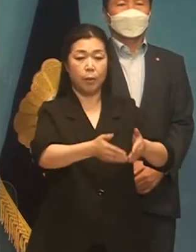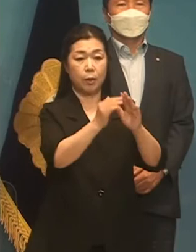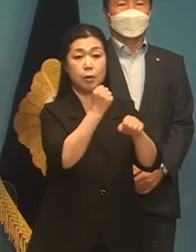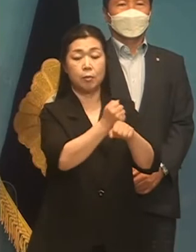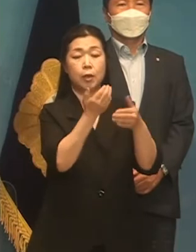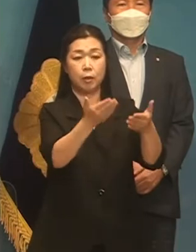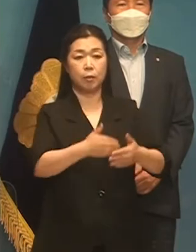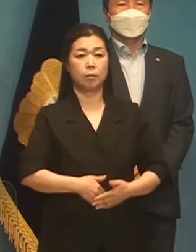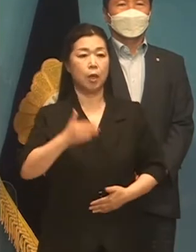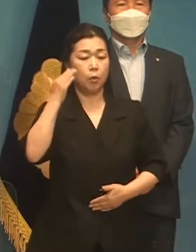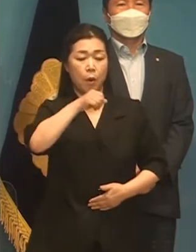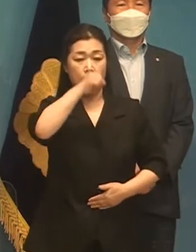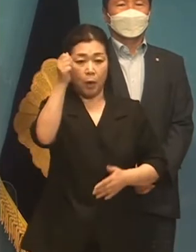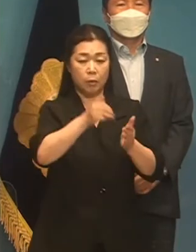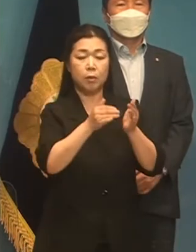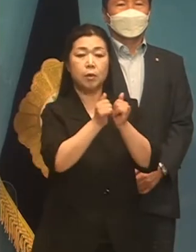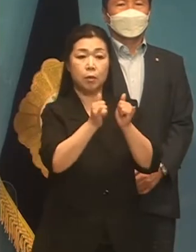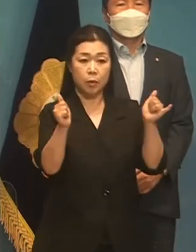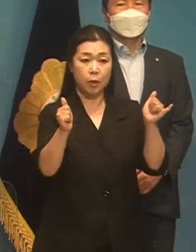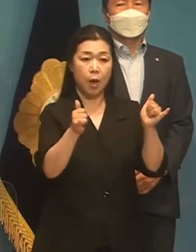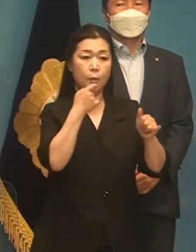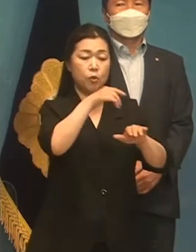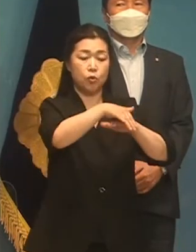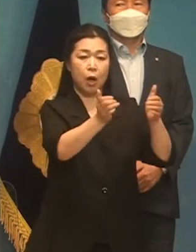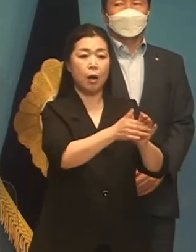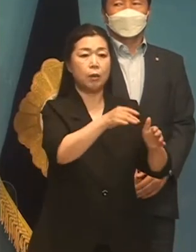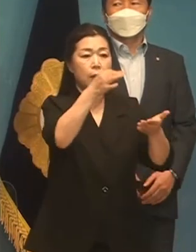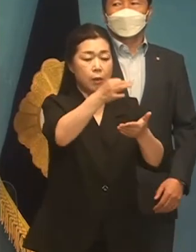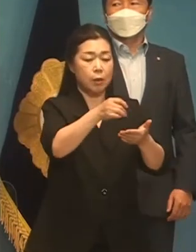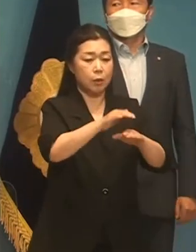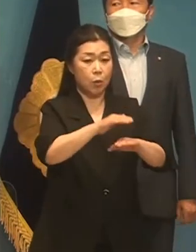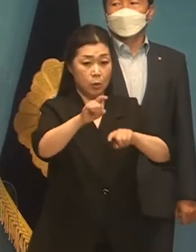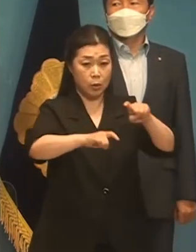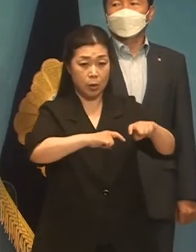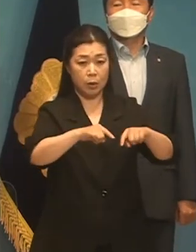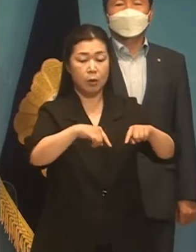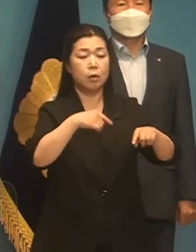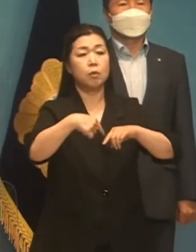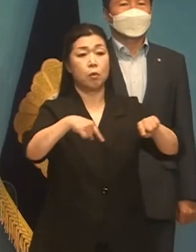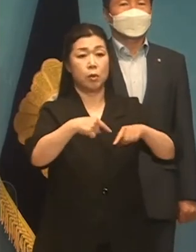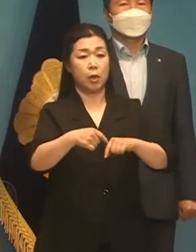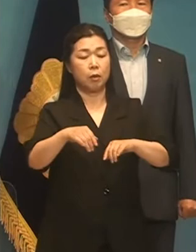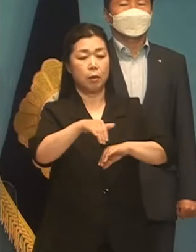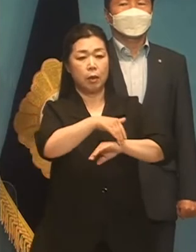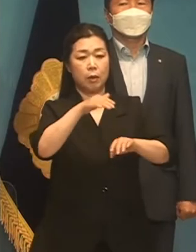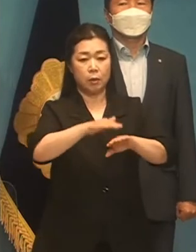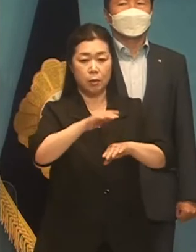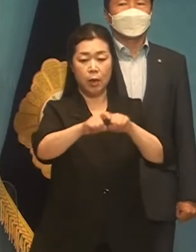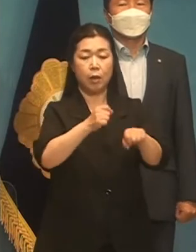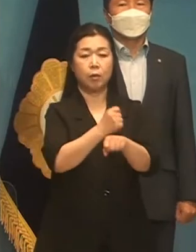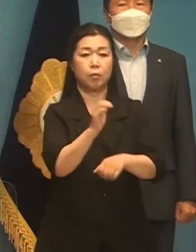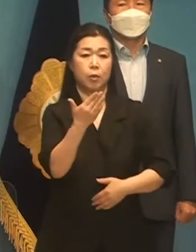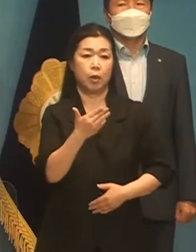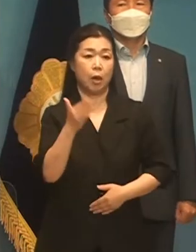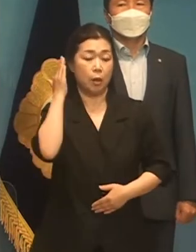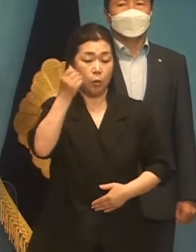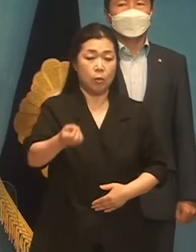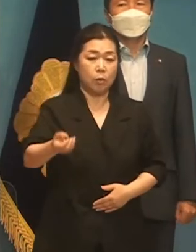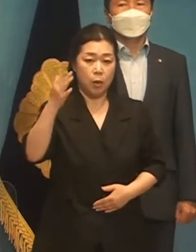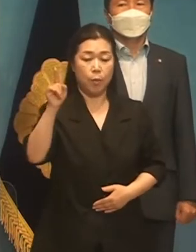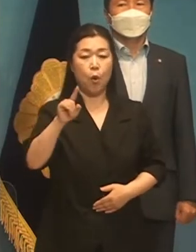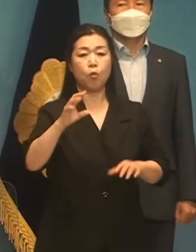대통령에 당선된 당원은 민주당의 가치와 정책을 이행할 의무를 갖습니다. 대선 승리는 국민께서